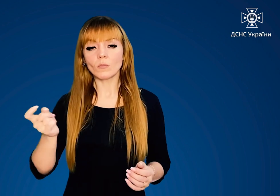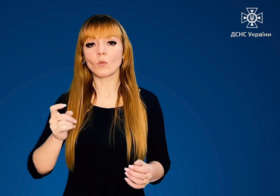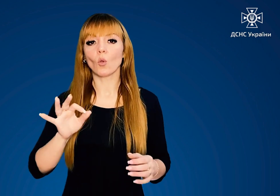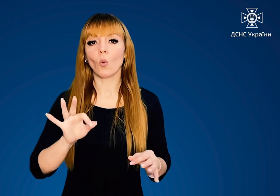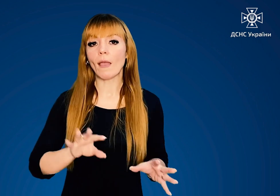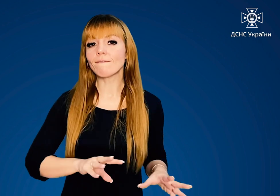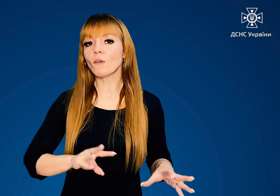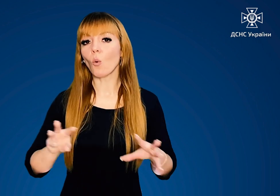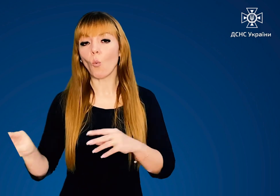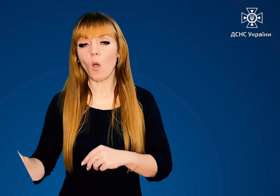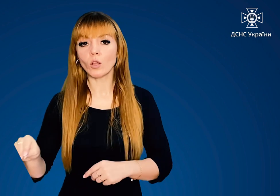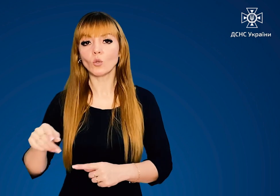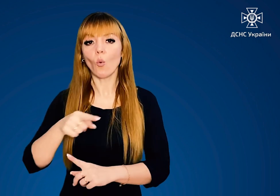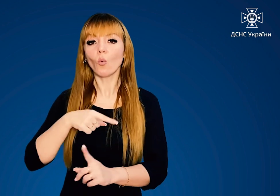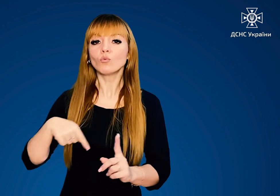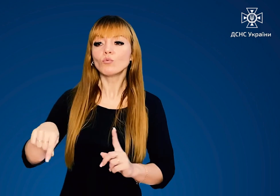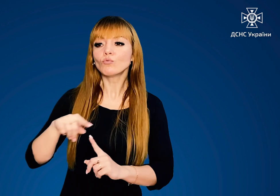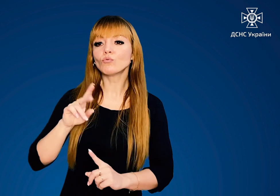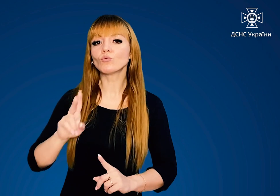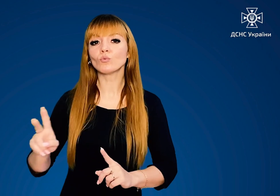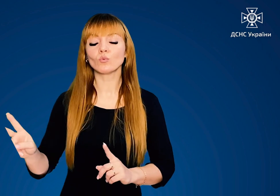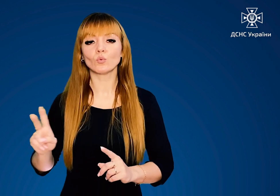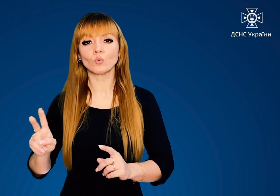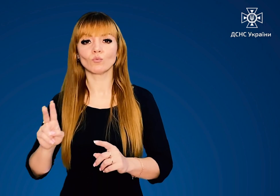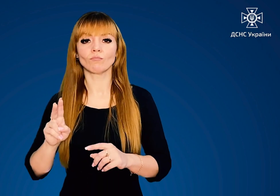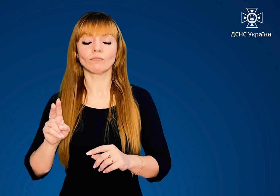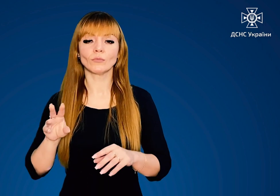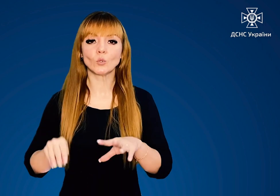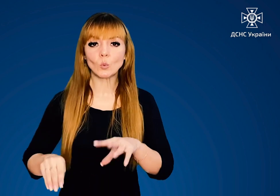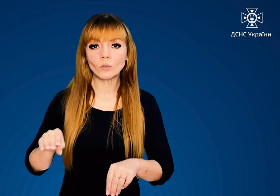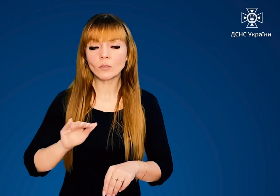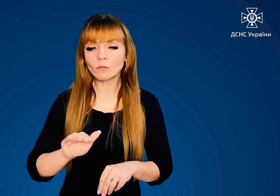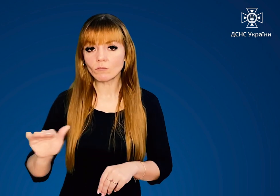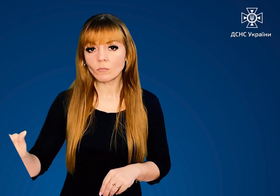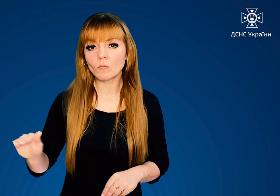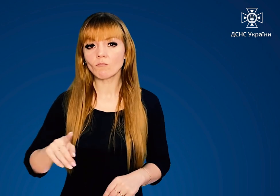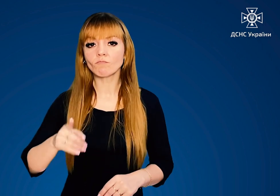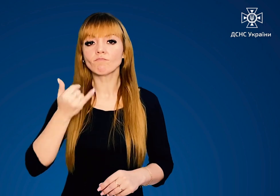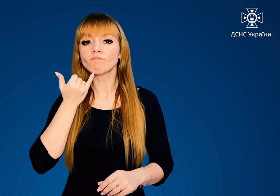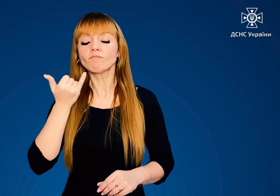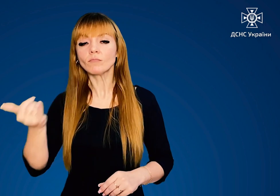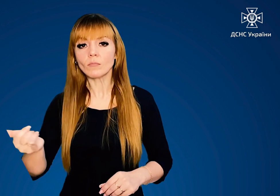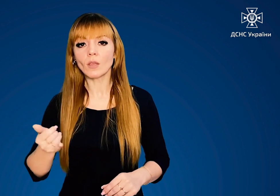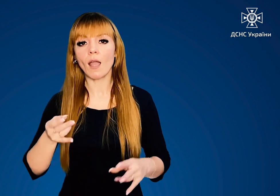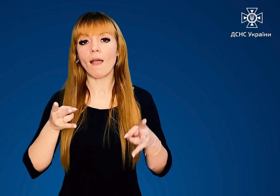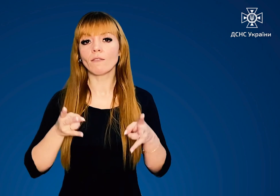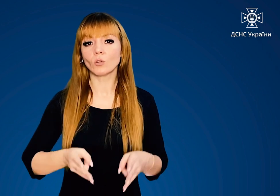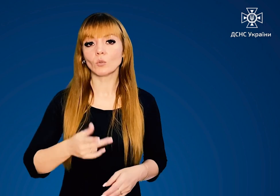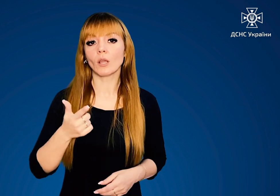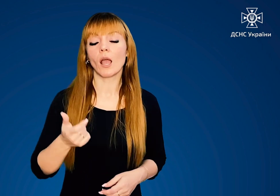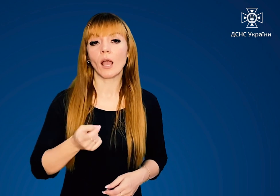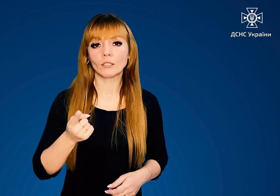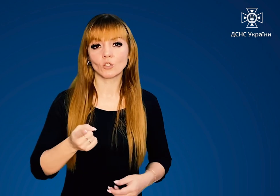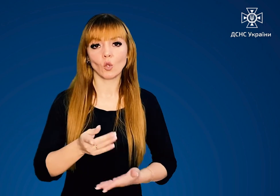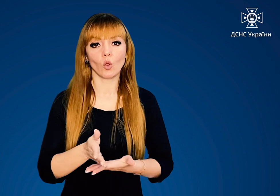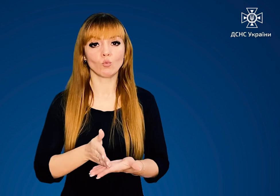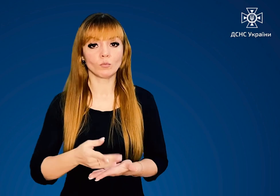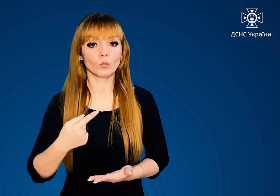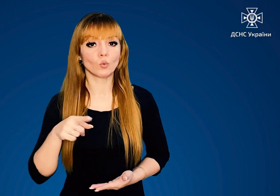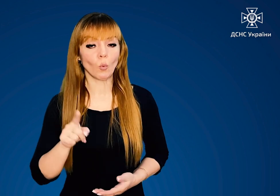повідомте про евакуацію оточуючих сусідів Зателефонуйте у аварійну газову службу за